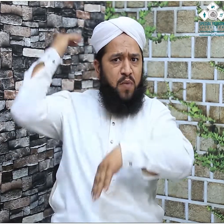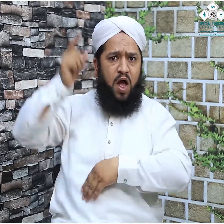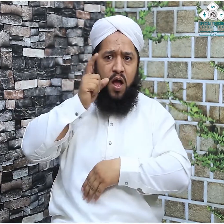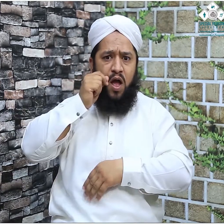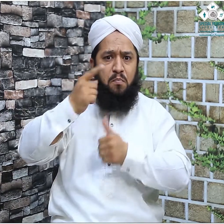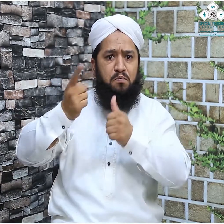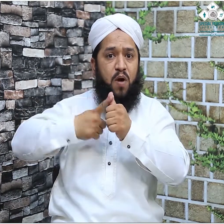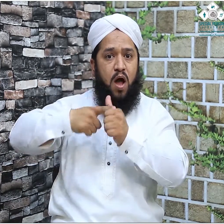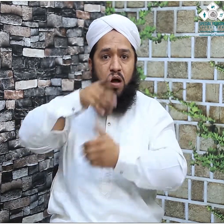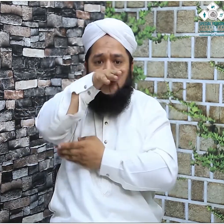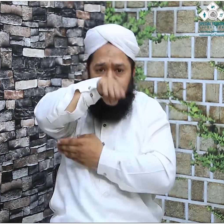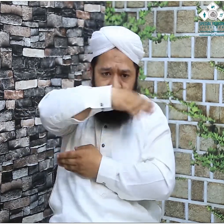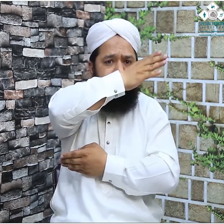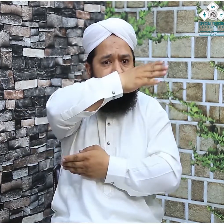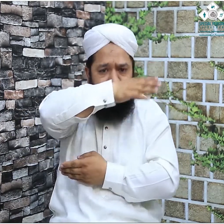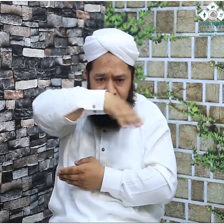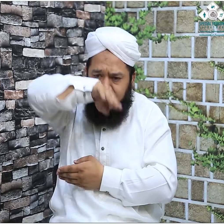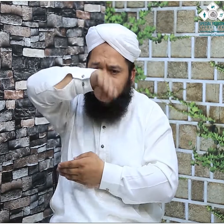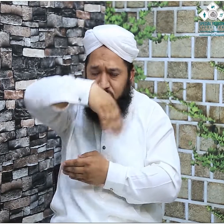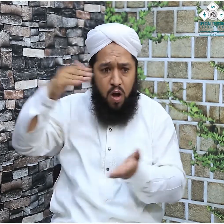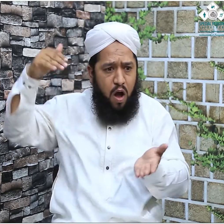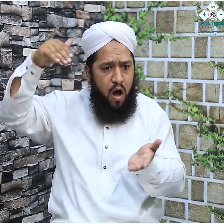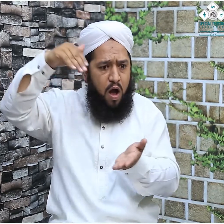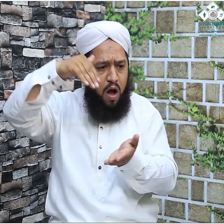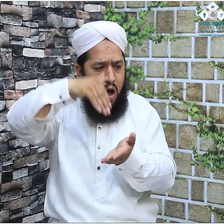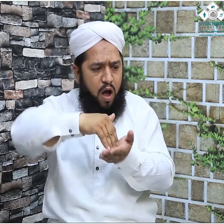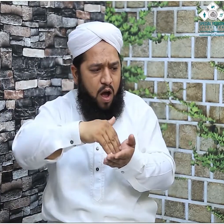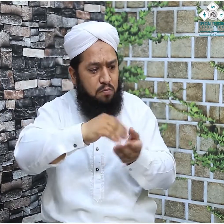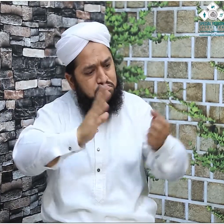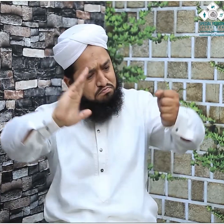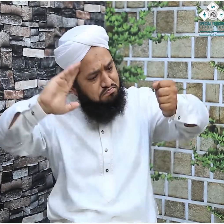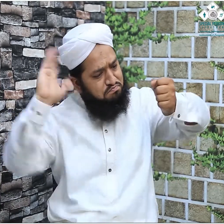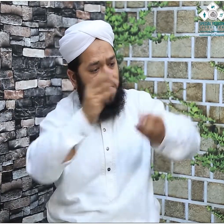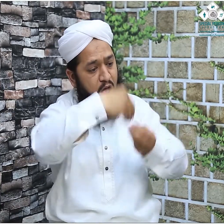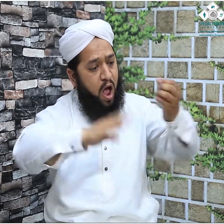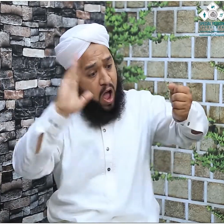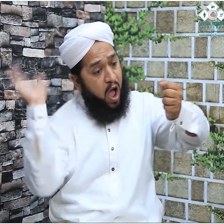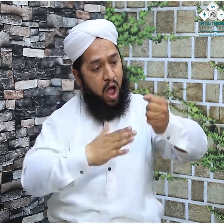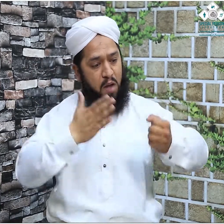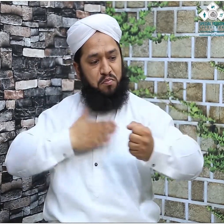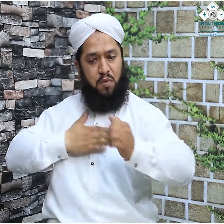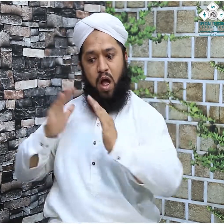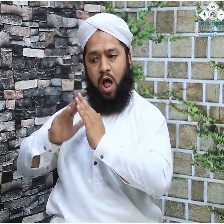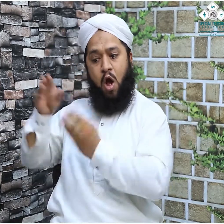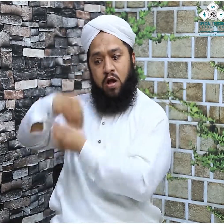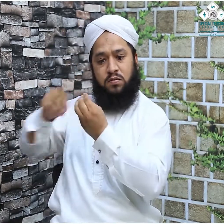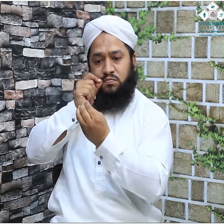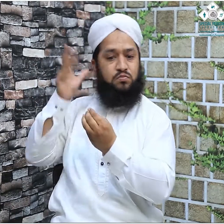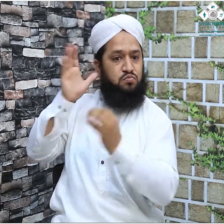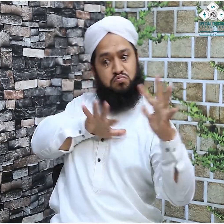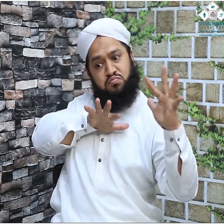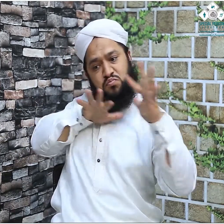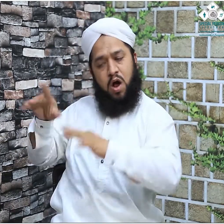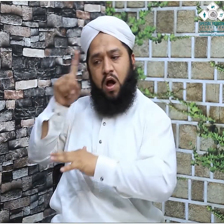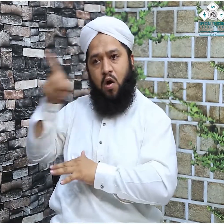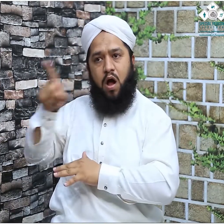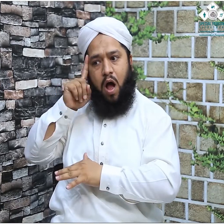حجر اسود مقام ابراہیم اور سونے کا پرنالہ لے جاؤں اب رہا کون تھا ناظرین اگر آپ نے سورہ فیل پڑھی ہوگی تو جس میں